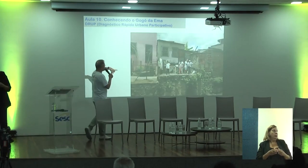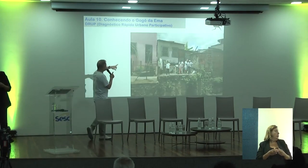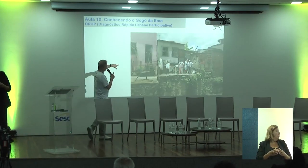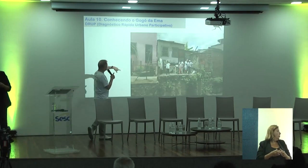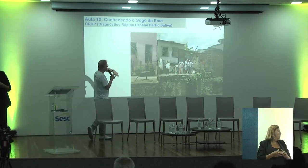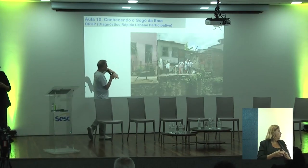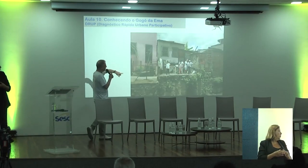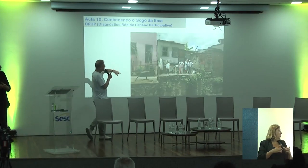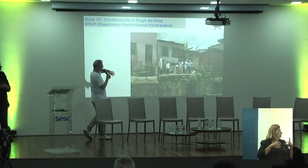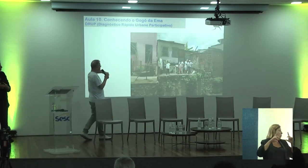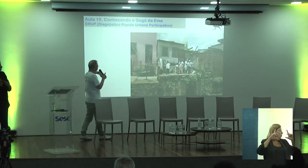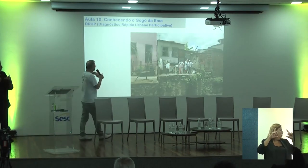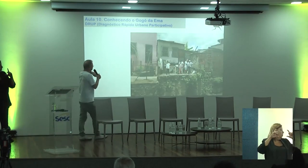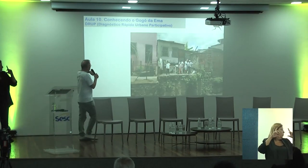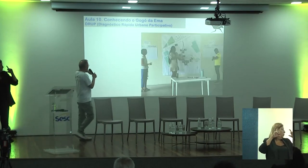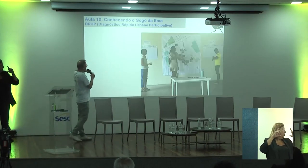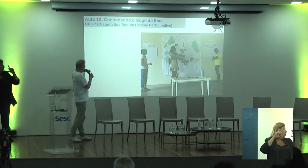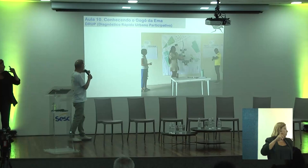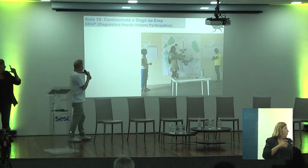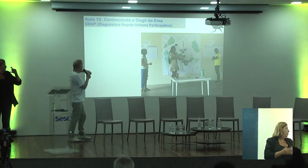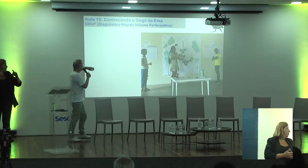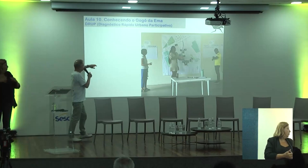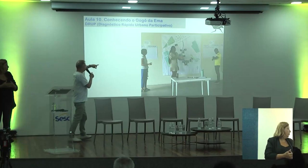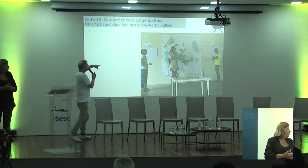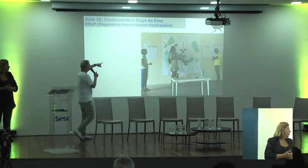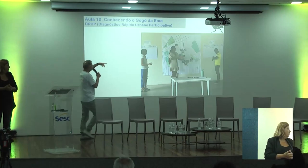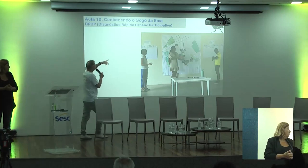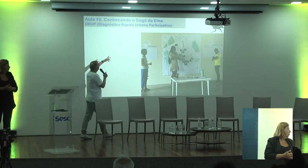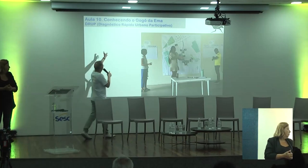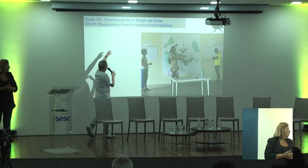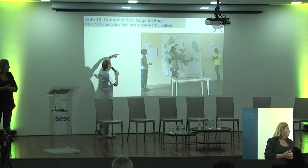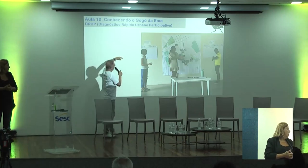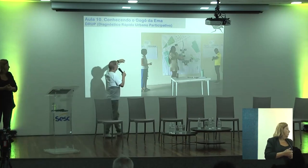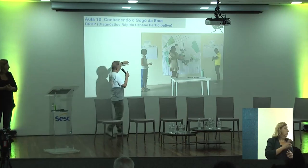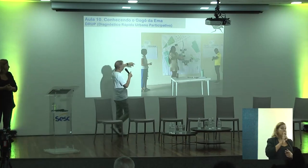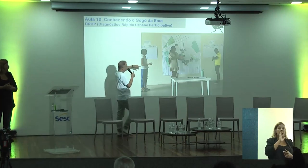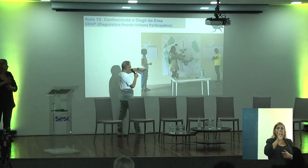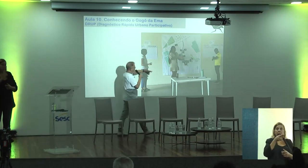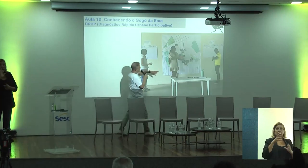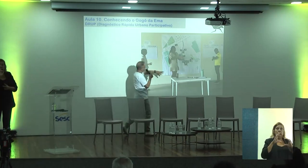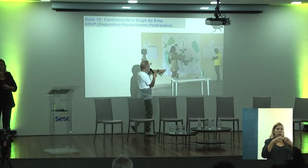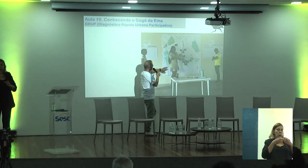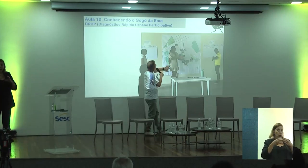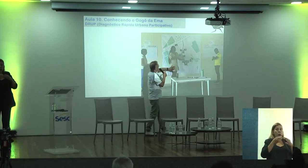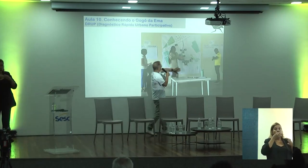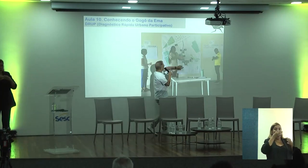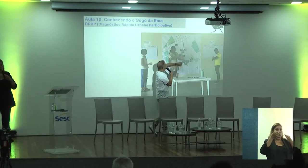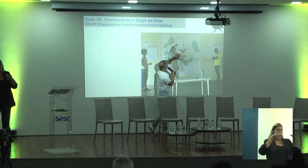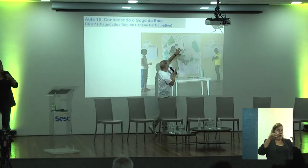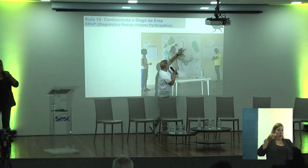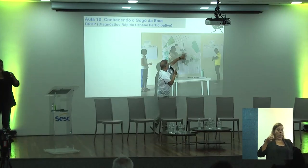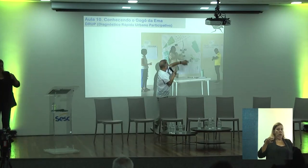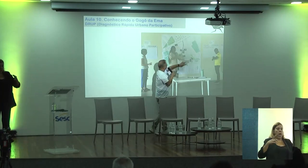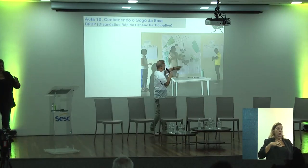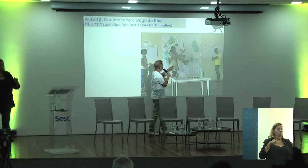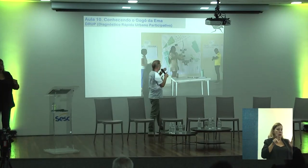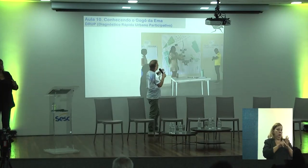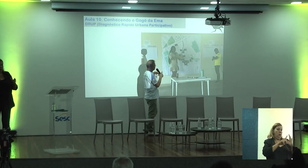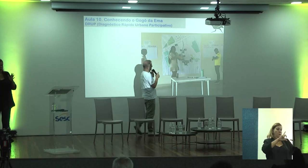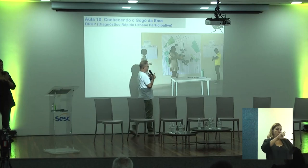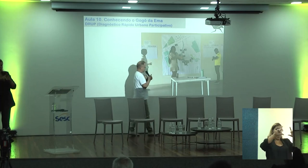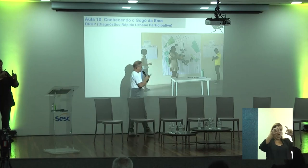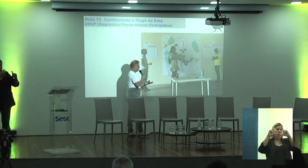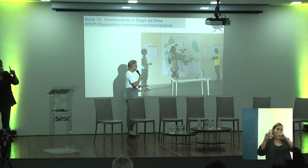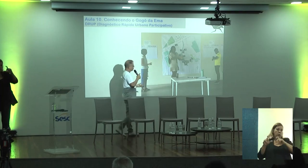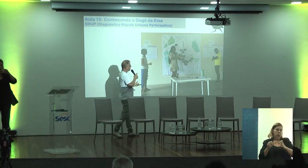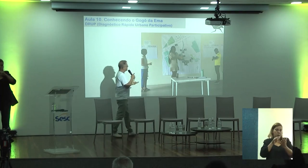no canal, a fotografia, pode, e aqui é o resultado do Drup, e do ponto de vista de locação